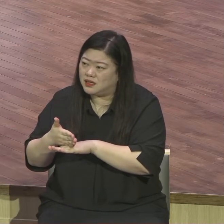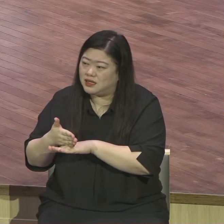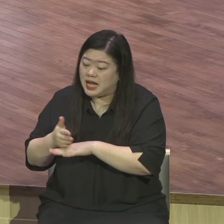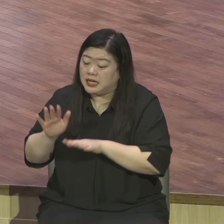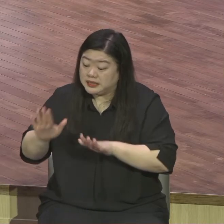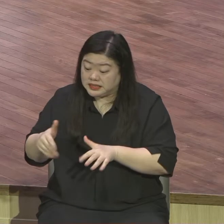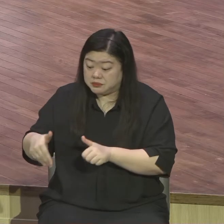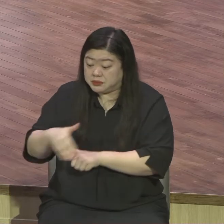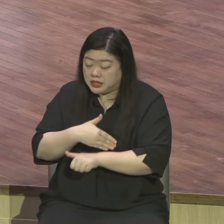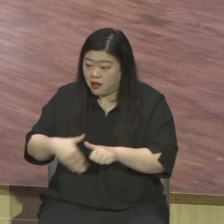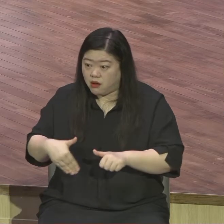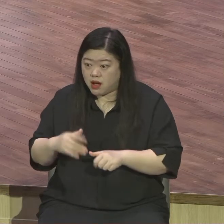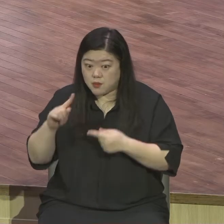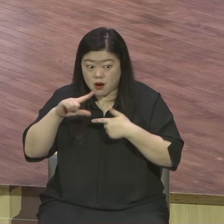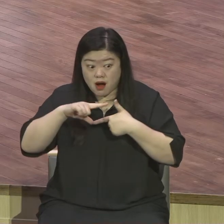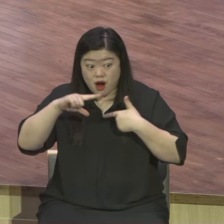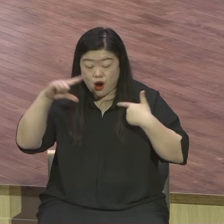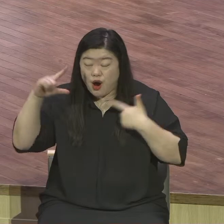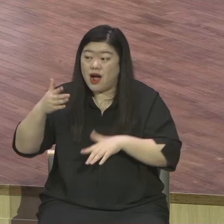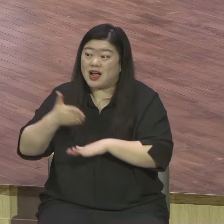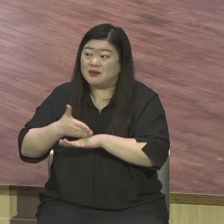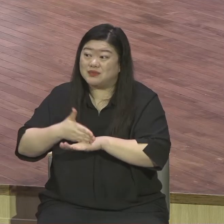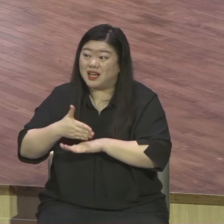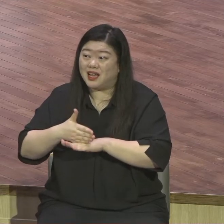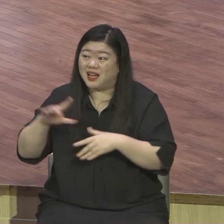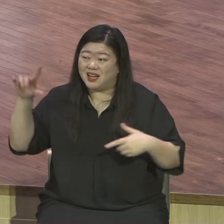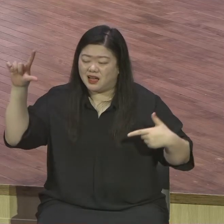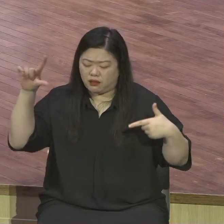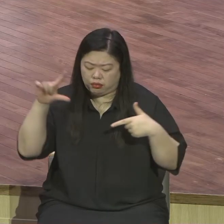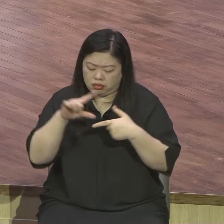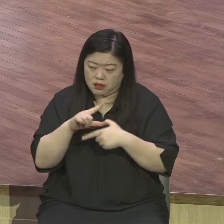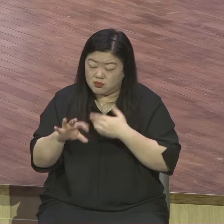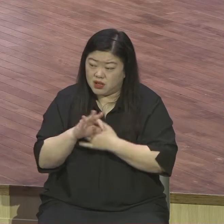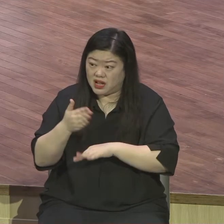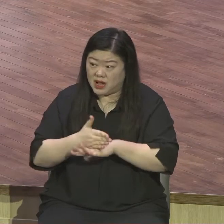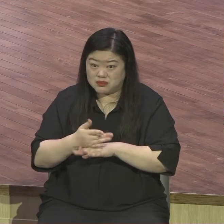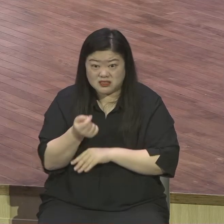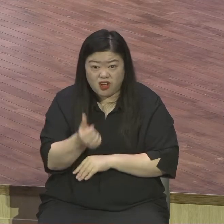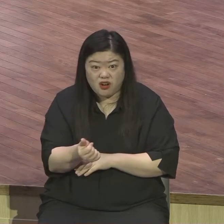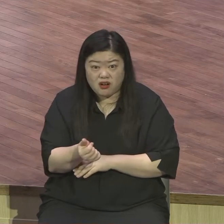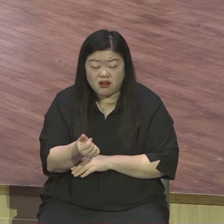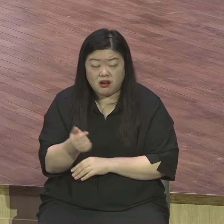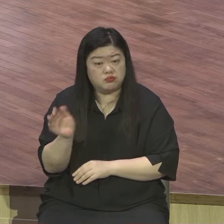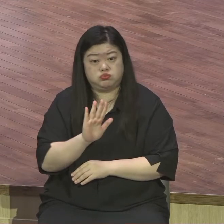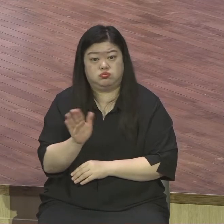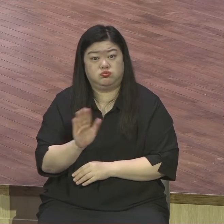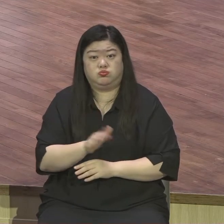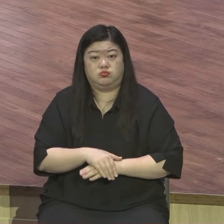아멘 하나님 높였었다가 낮추셨다가 하나님 가지고 놀아요